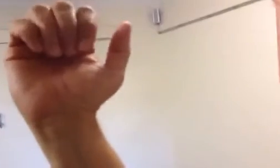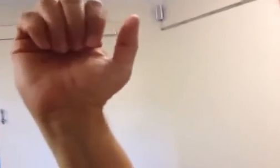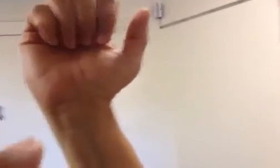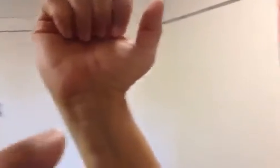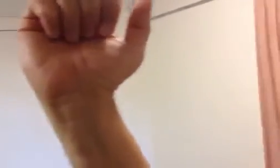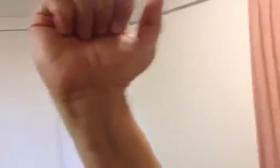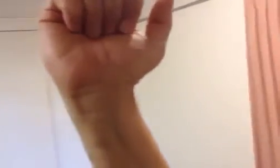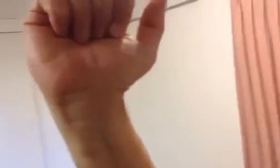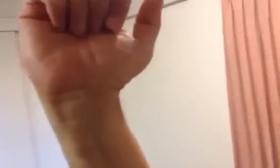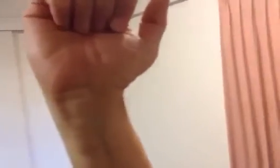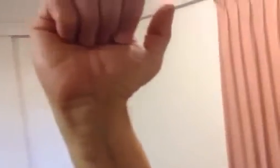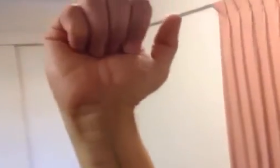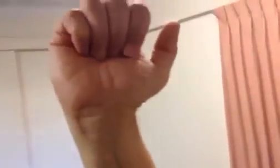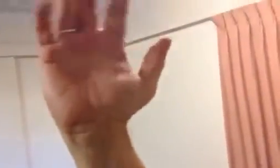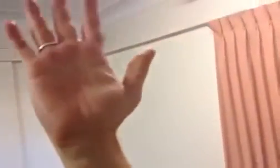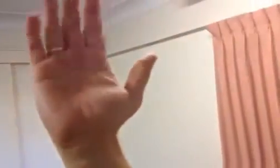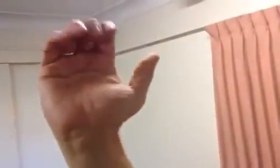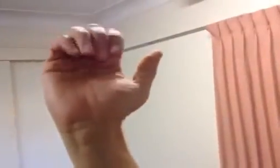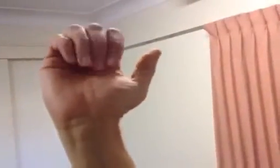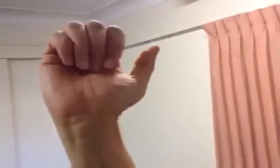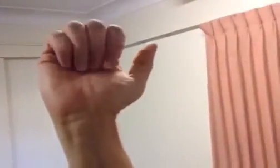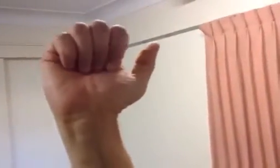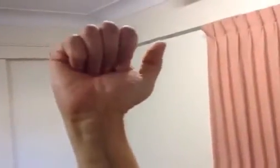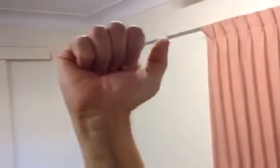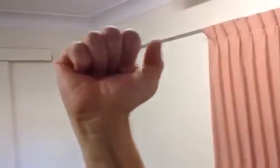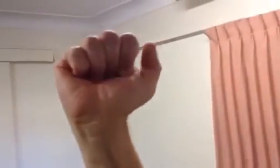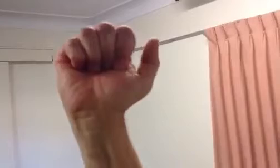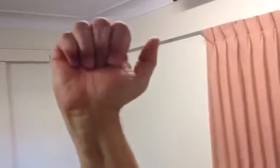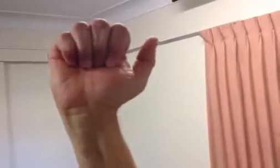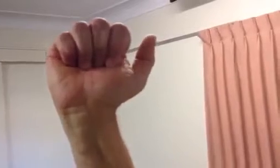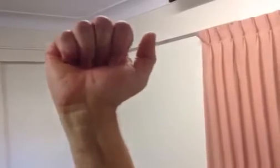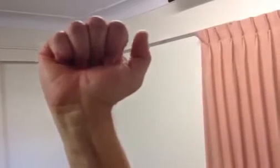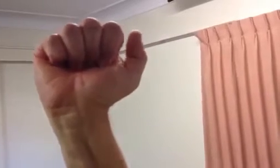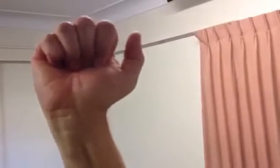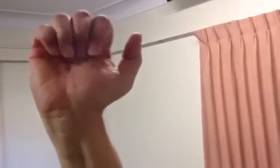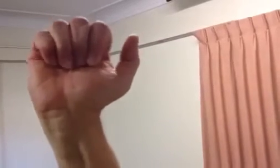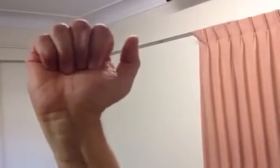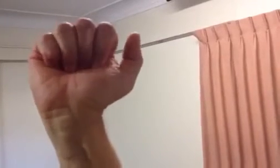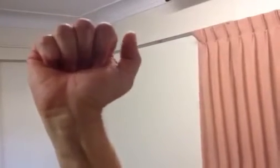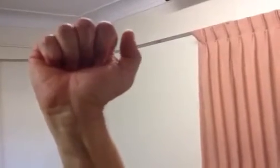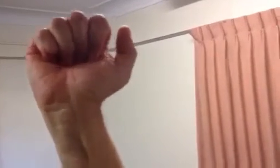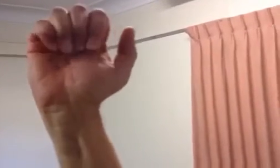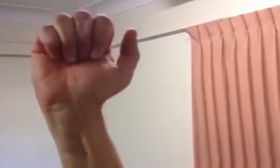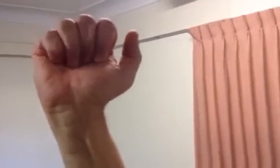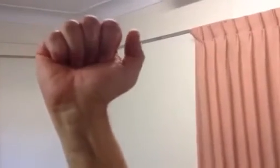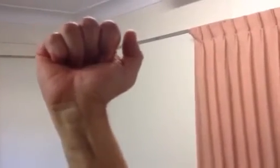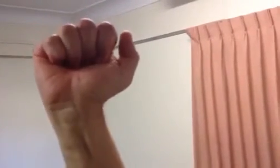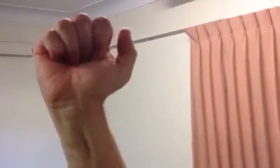जैसे नकुन्नी होने चीए और जैसे यह आपके बंद हो रहा है आचा एक, दो, ठीक है तीन, चार,